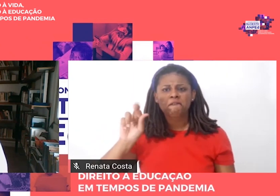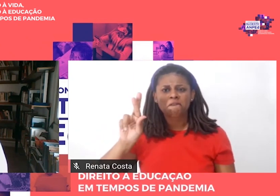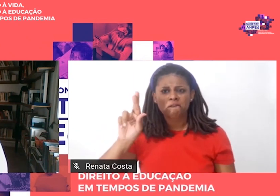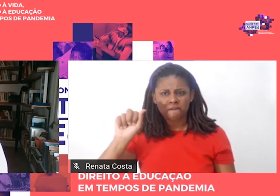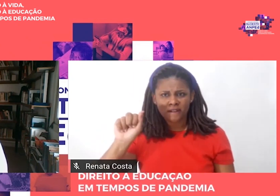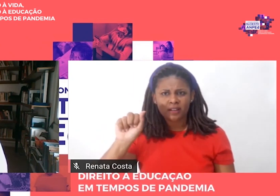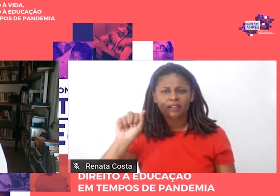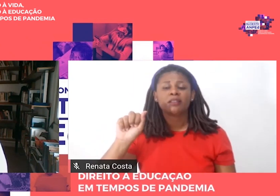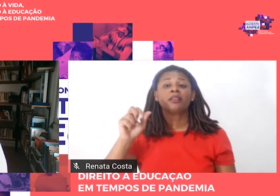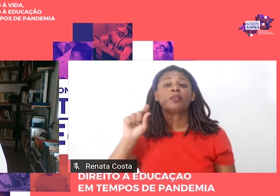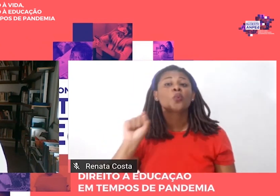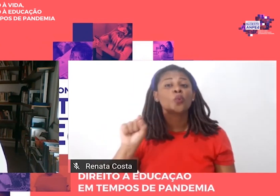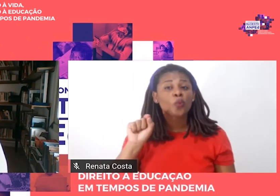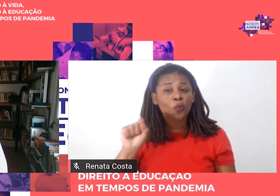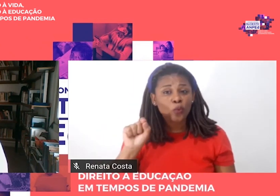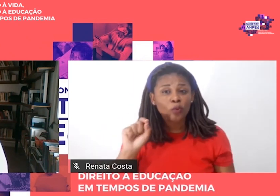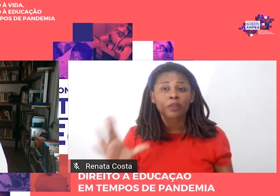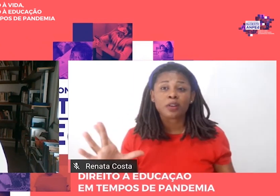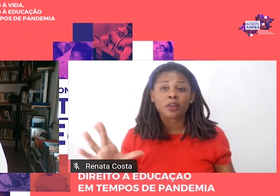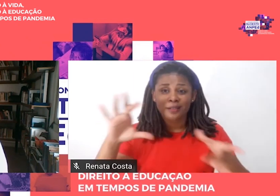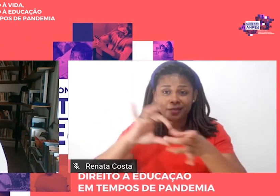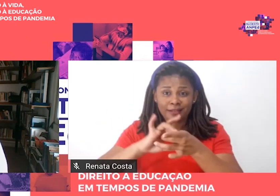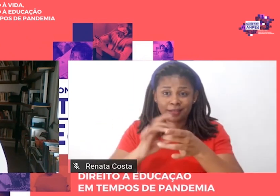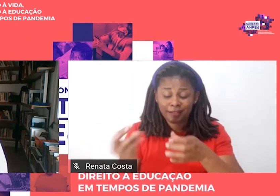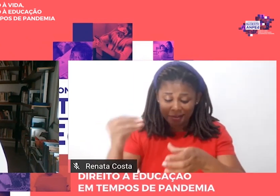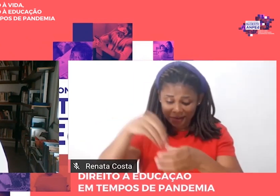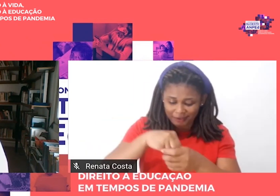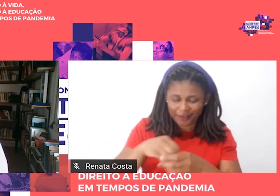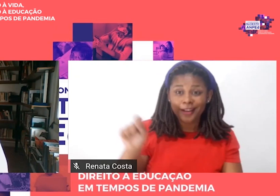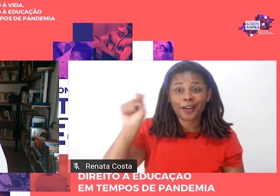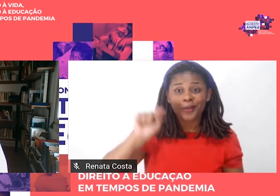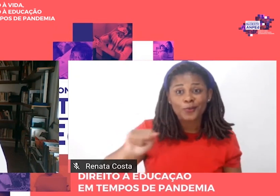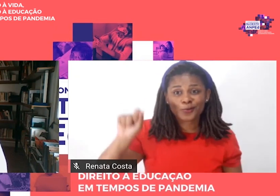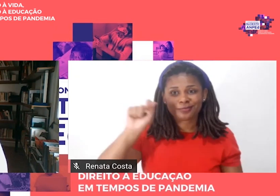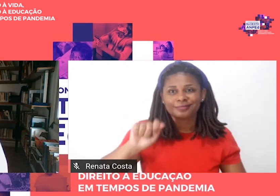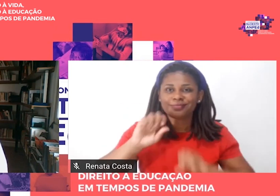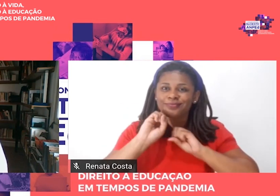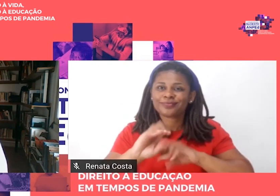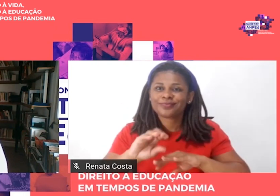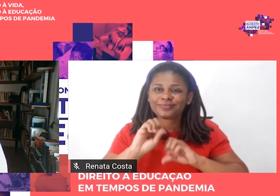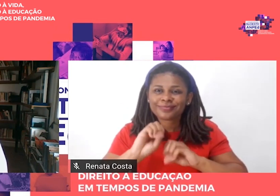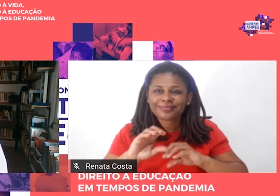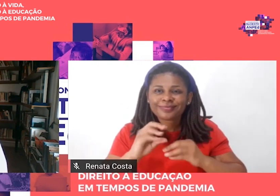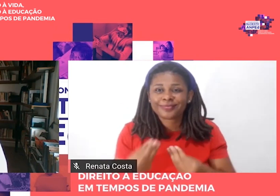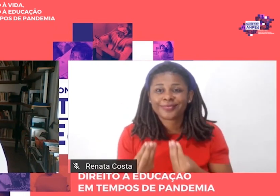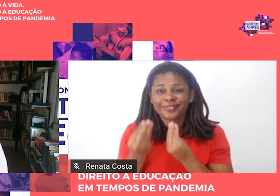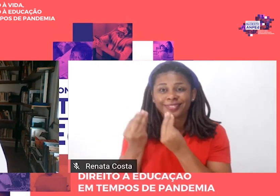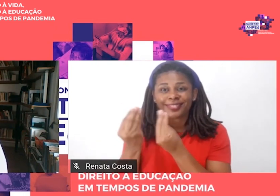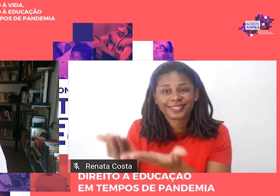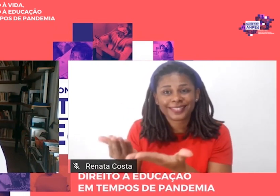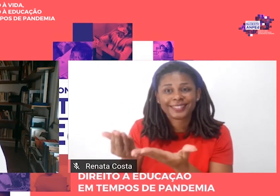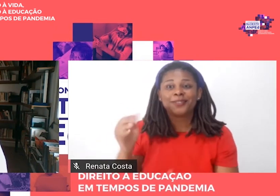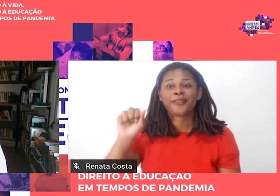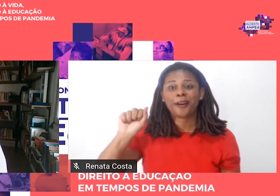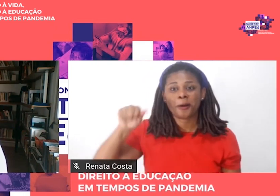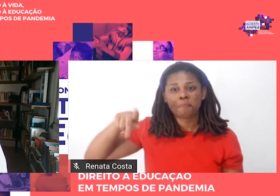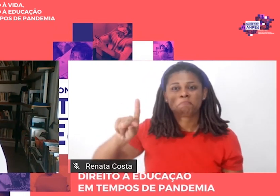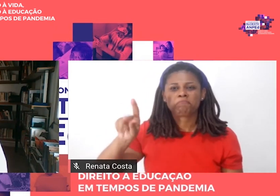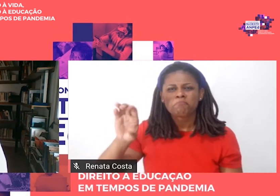ANDI, da Associação Nacional de Educação, deu ao texto que foi publicado no primeiro número da revista em